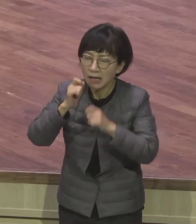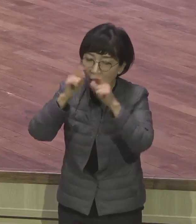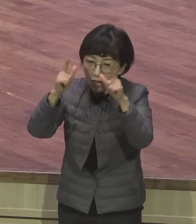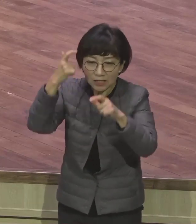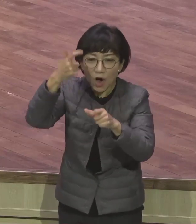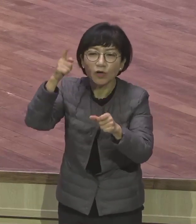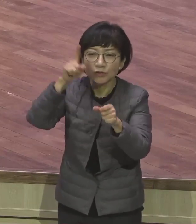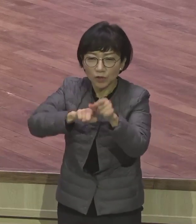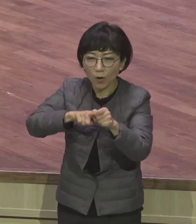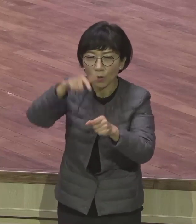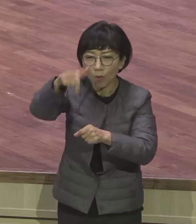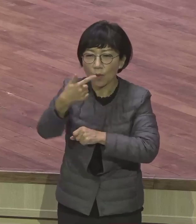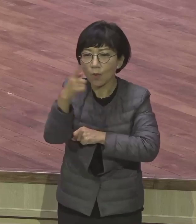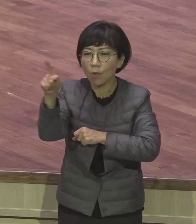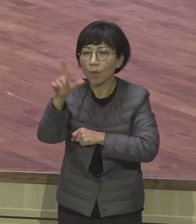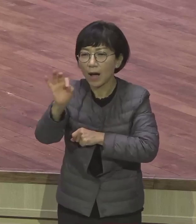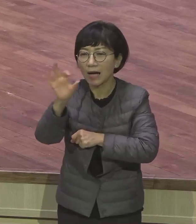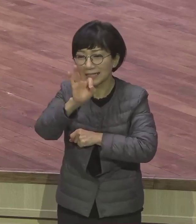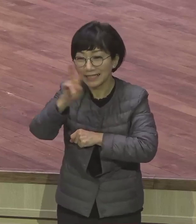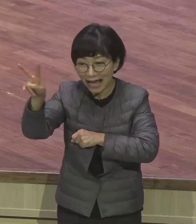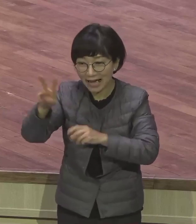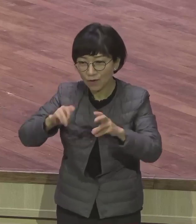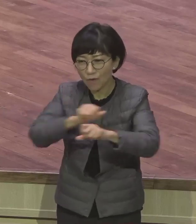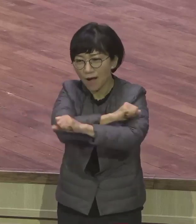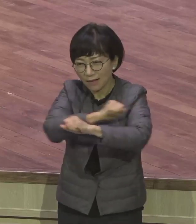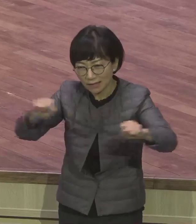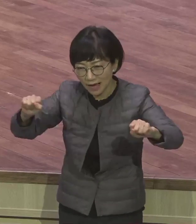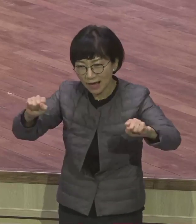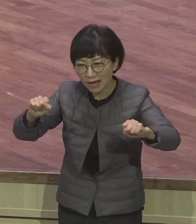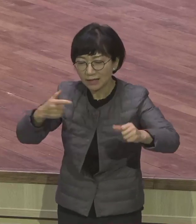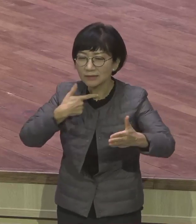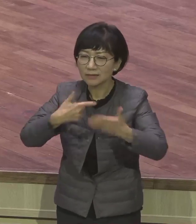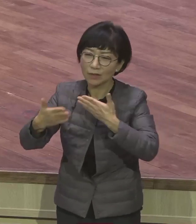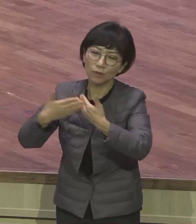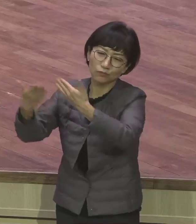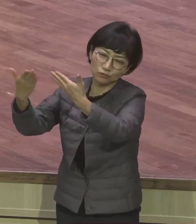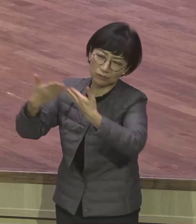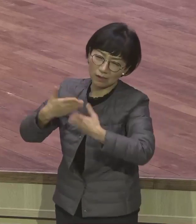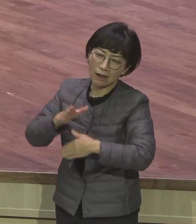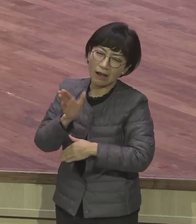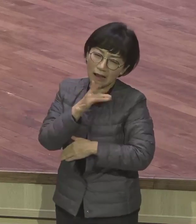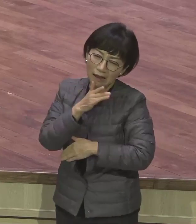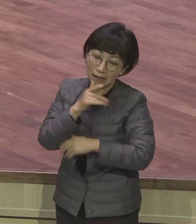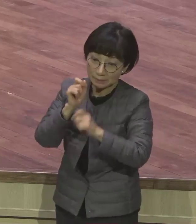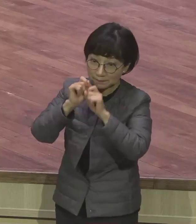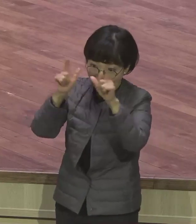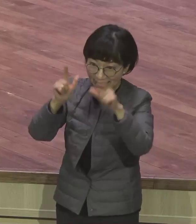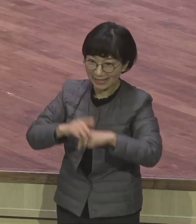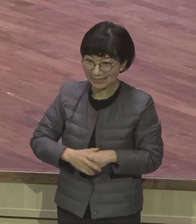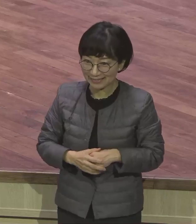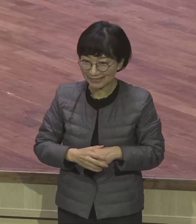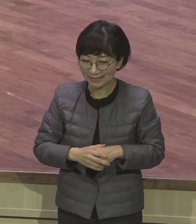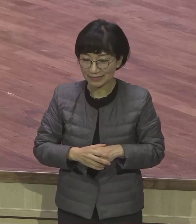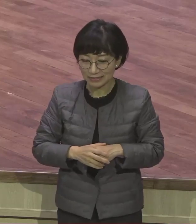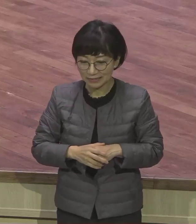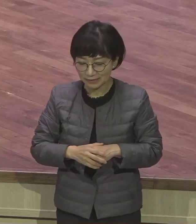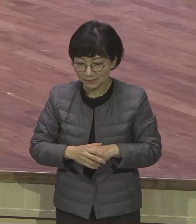그렇게 해석을 해야 된다 이 말이 저 인간이 이렇게 보면 답이 없어요